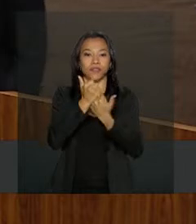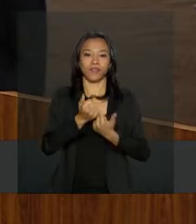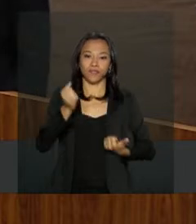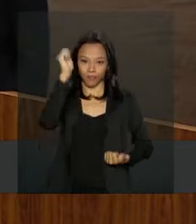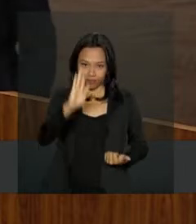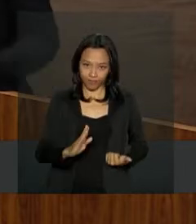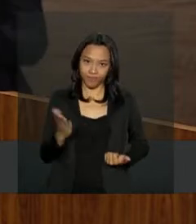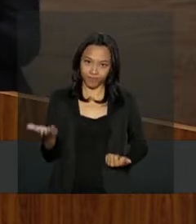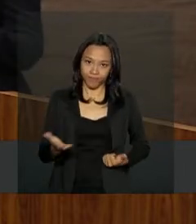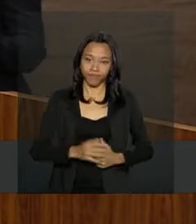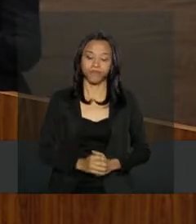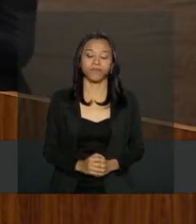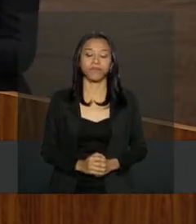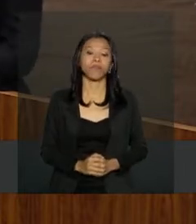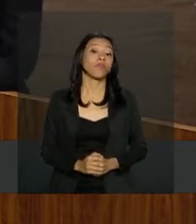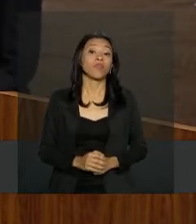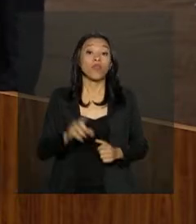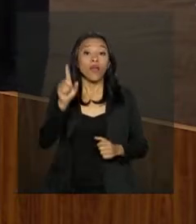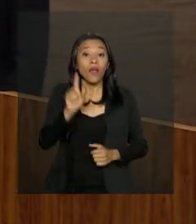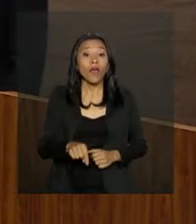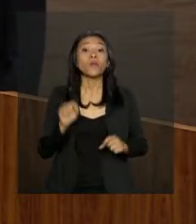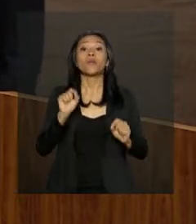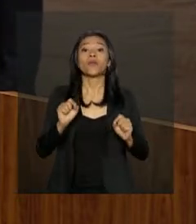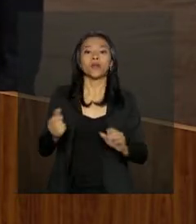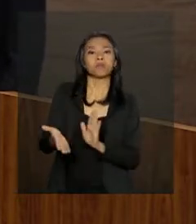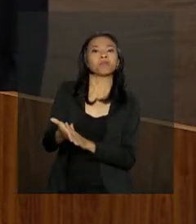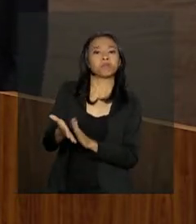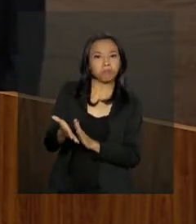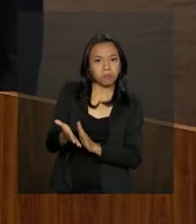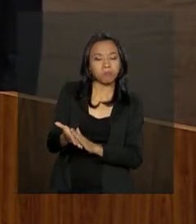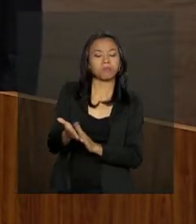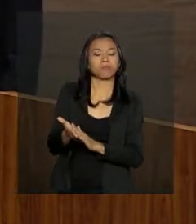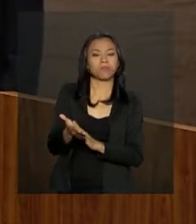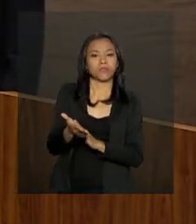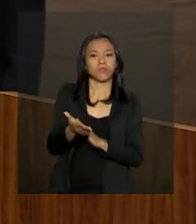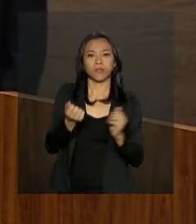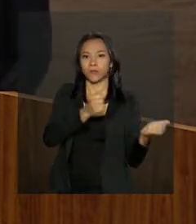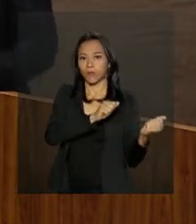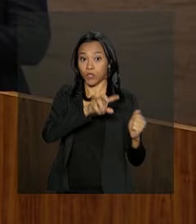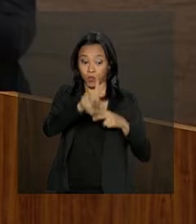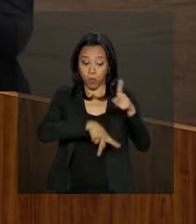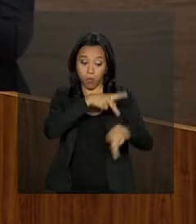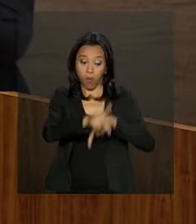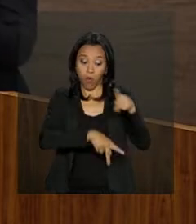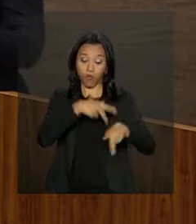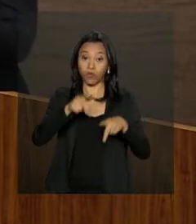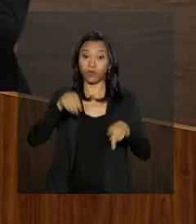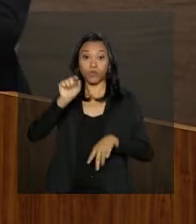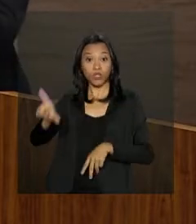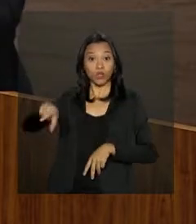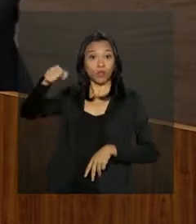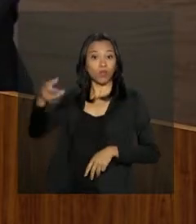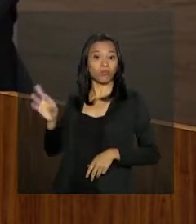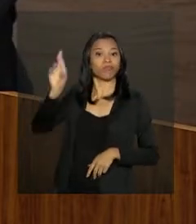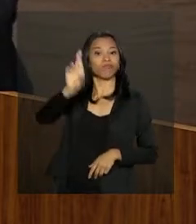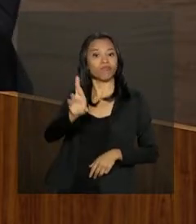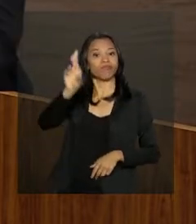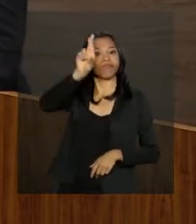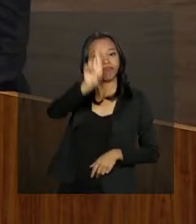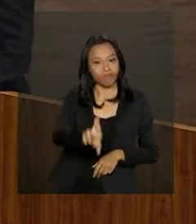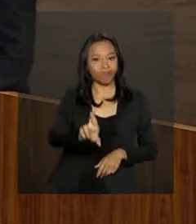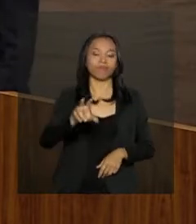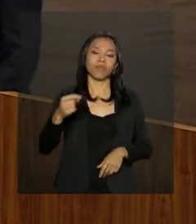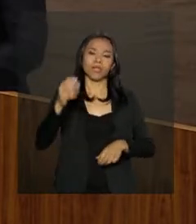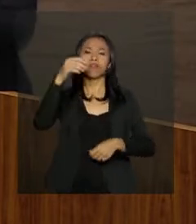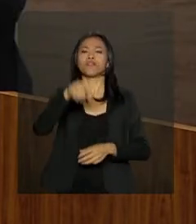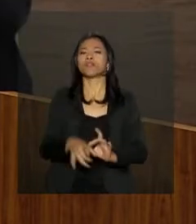República. Trata-se do reconhecimento de que o povo escolheu seus representantes em eleições livres